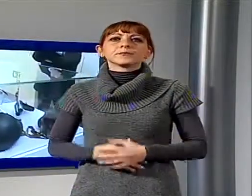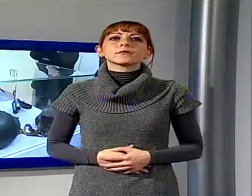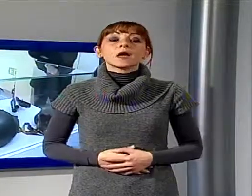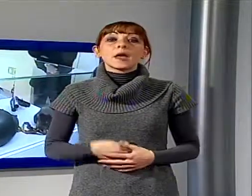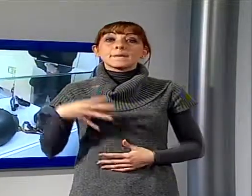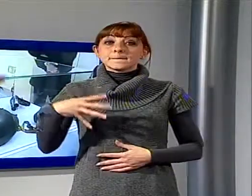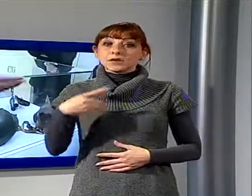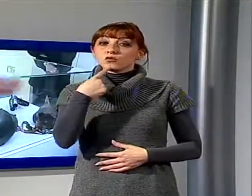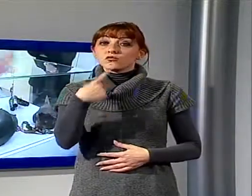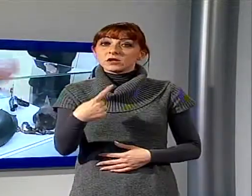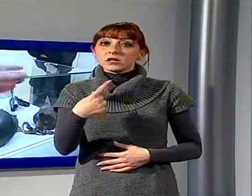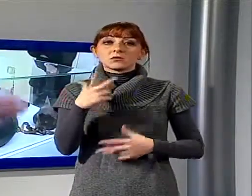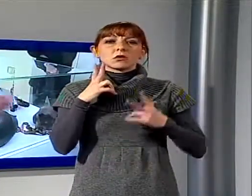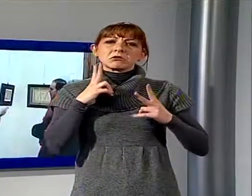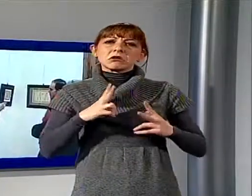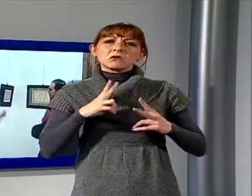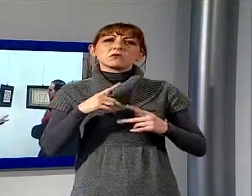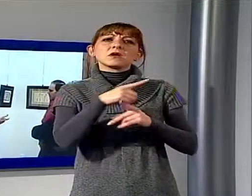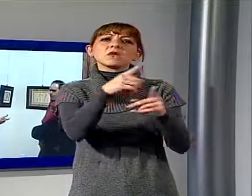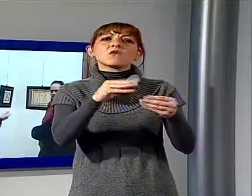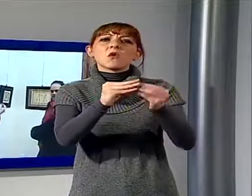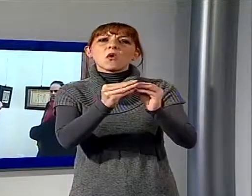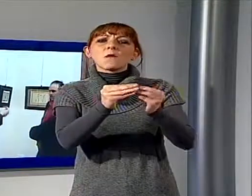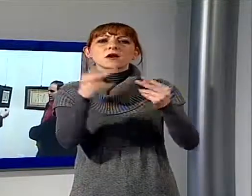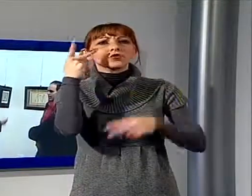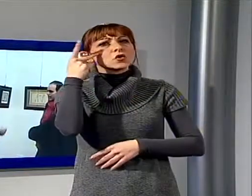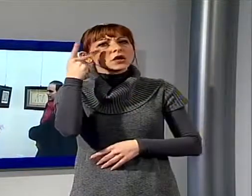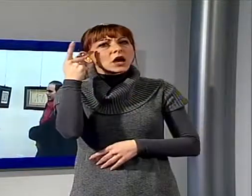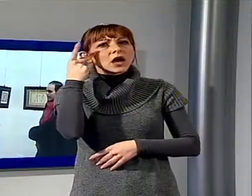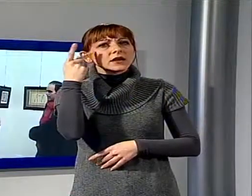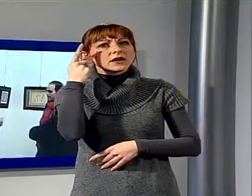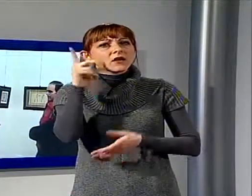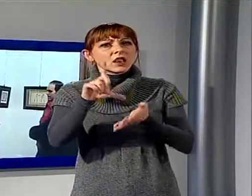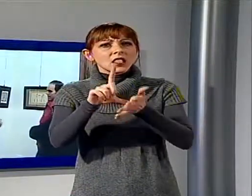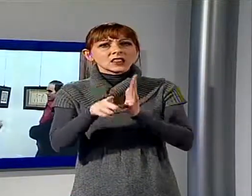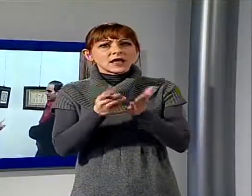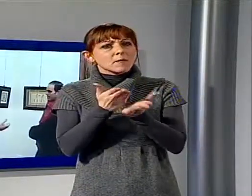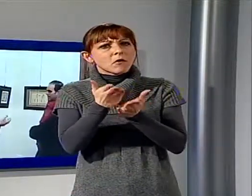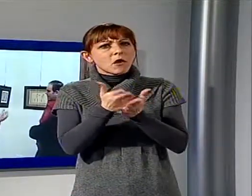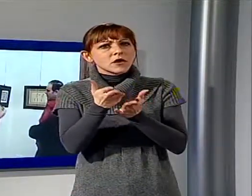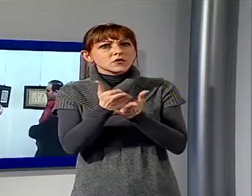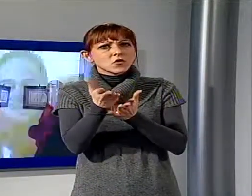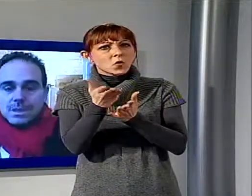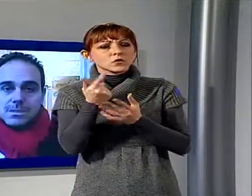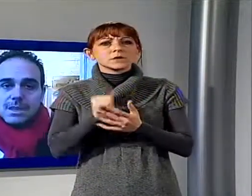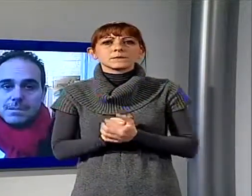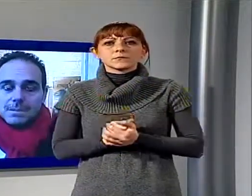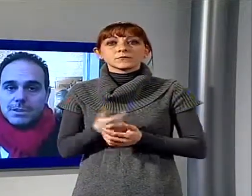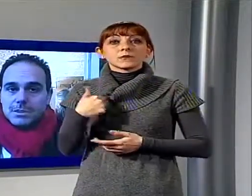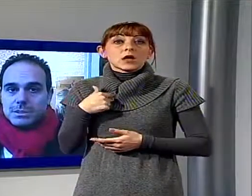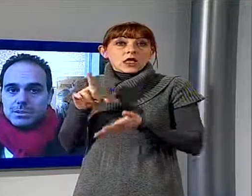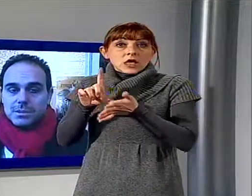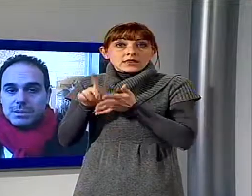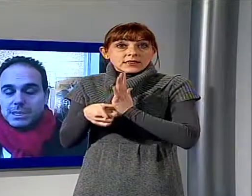carnevale anche per quanto riguarda la tempistica degli aiuti in vista della prossima edizione della manifestazione. Entreremo nei